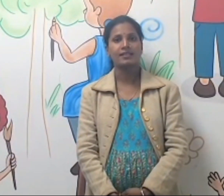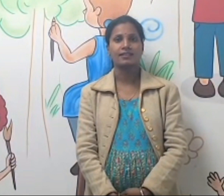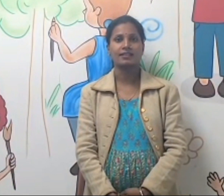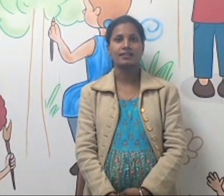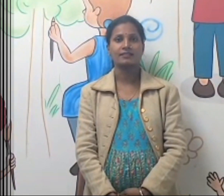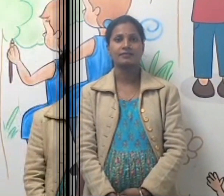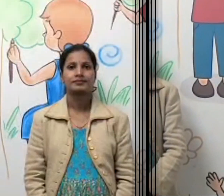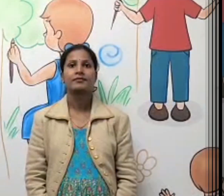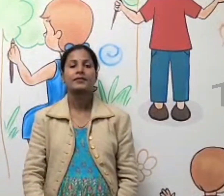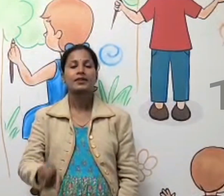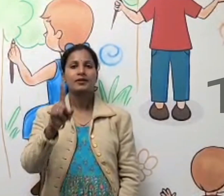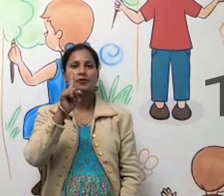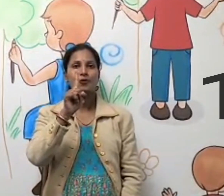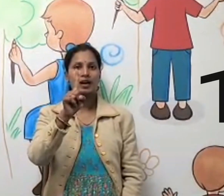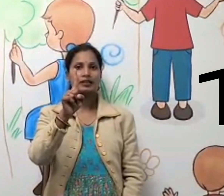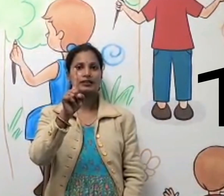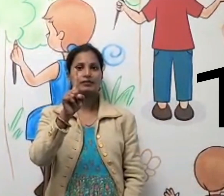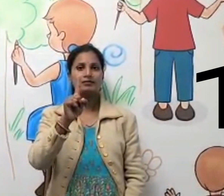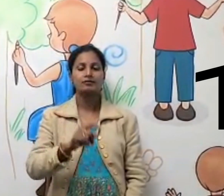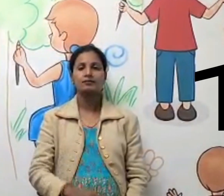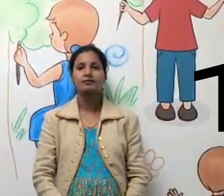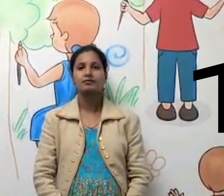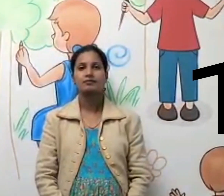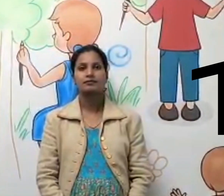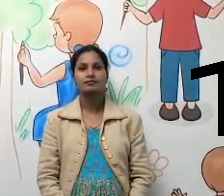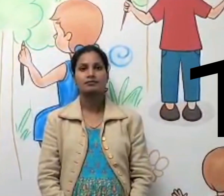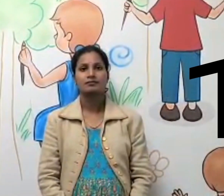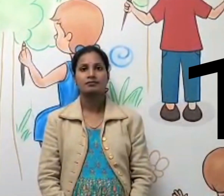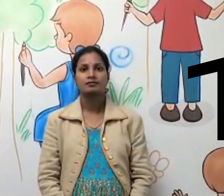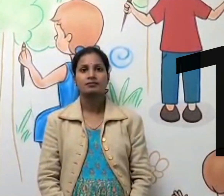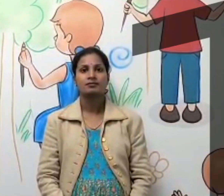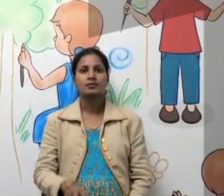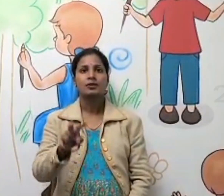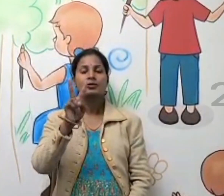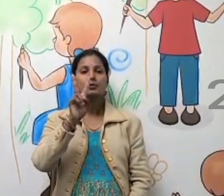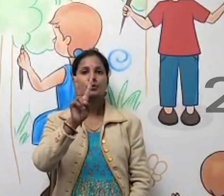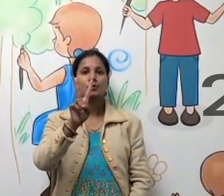सकते हूँ 1 2